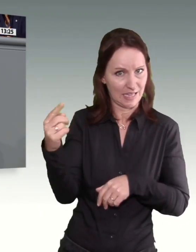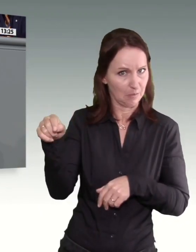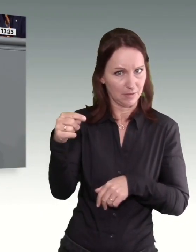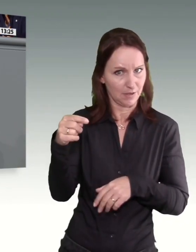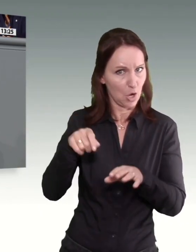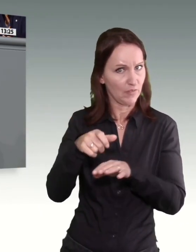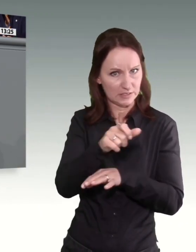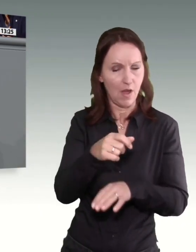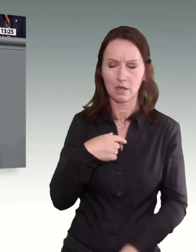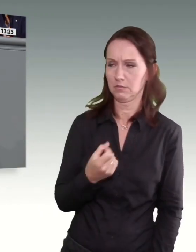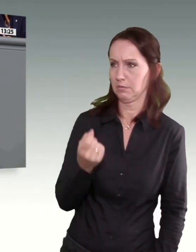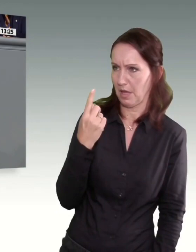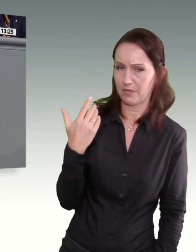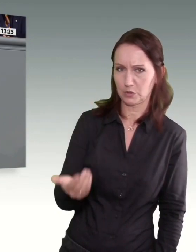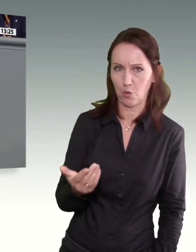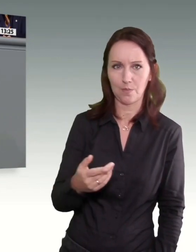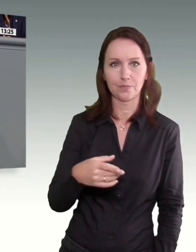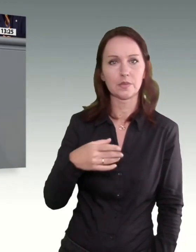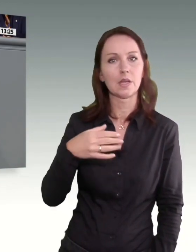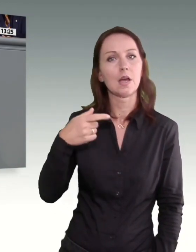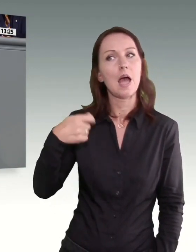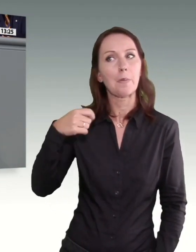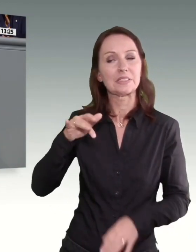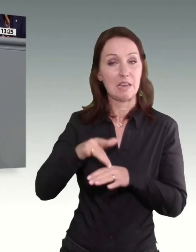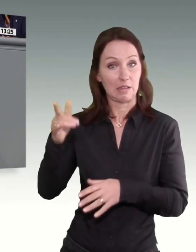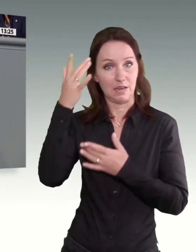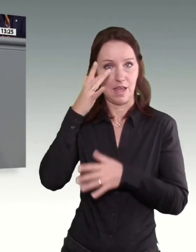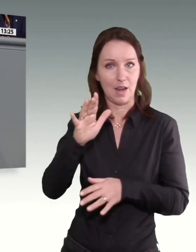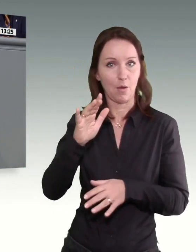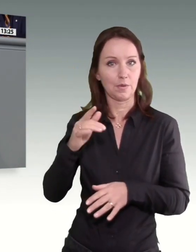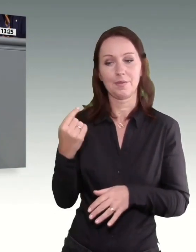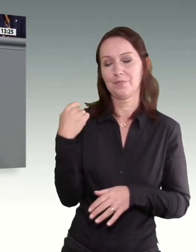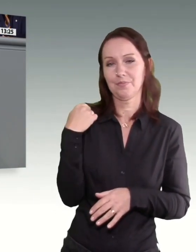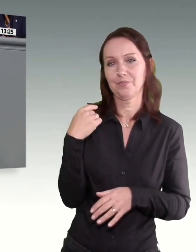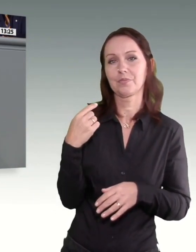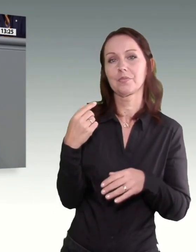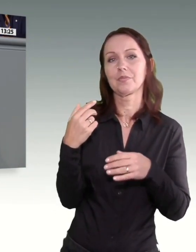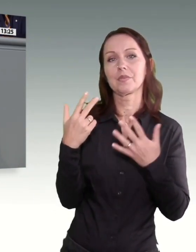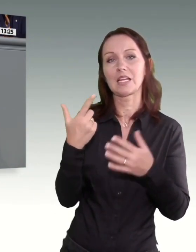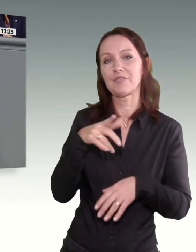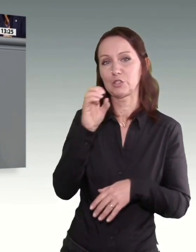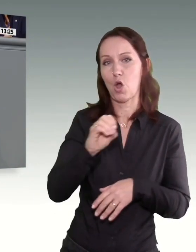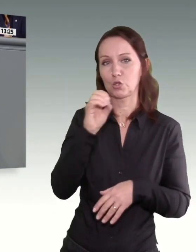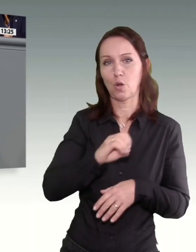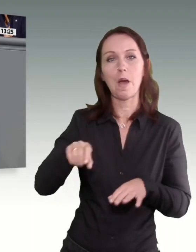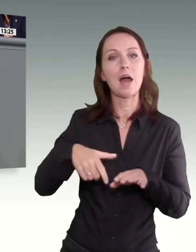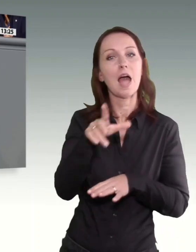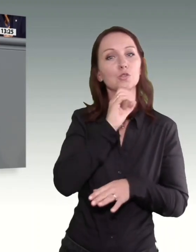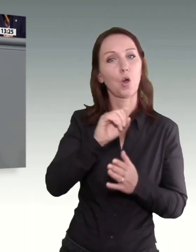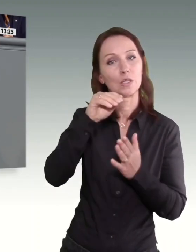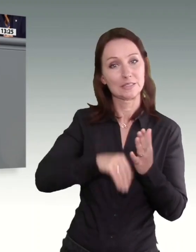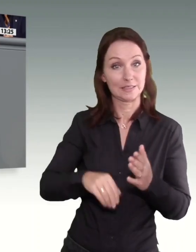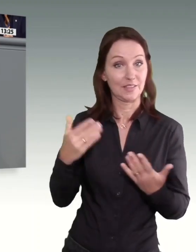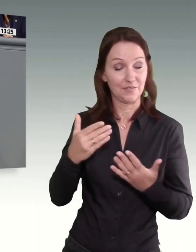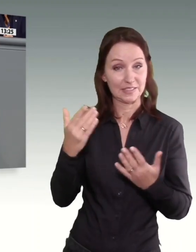Nordrhein-Westfalen. Ich zitiere mit Erlaubnis der Präsidentin die Rheinische Post vom 28. Oktober. Eine gerechte Lohnuntergrenze liegt für den NRW